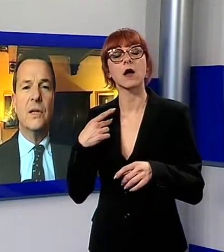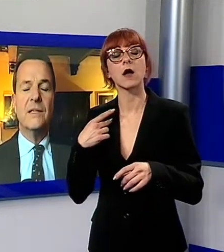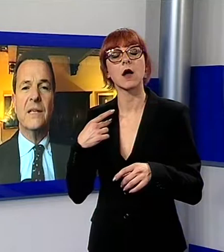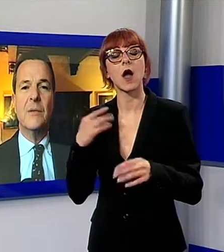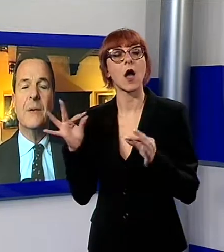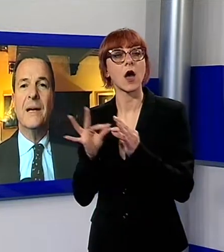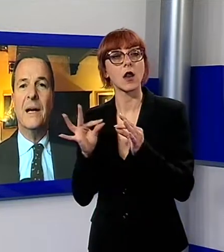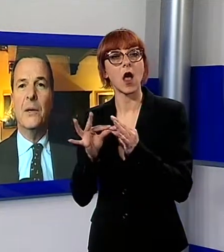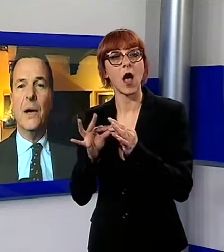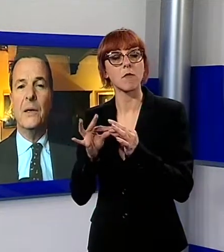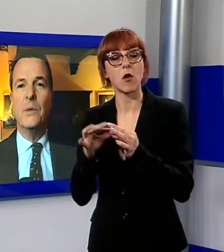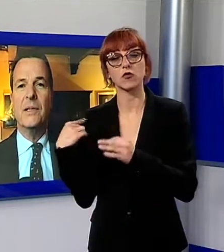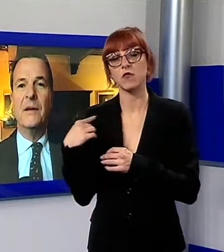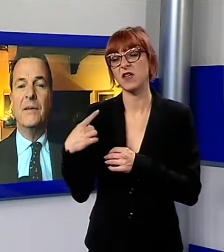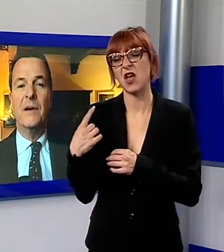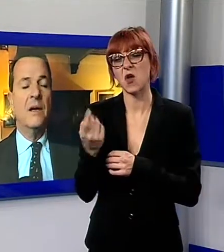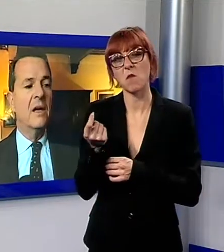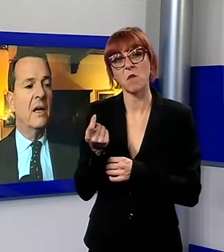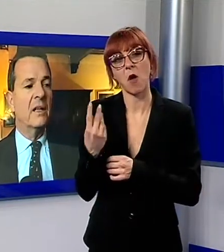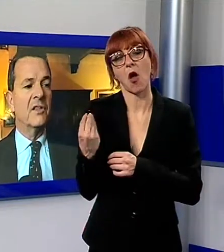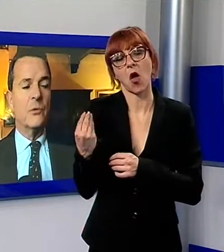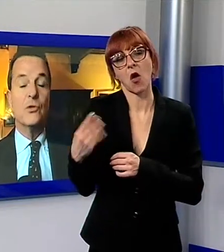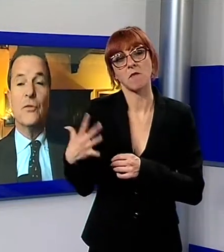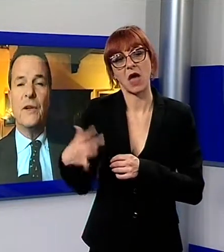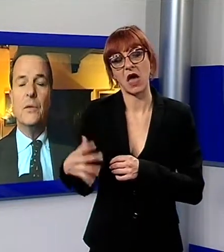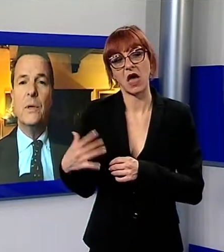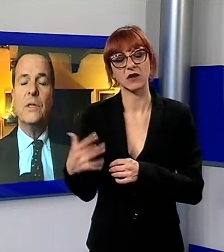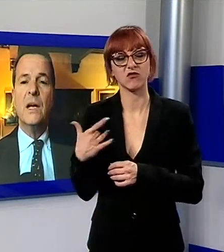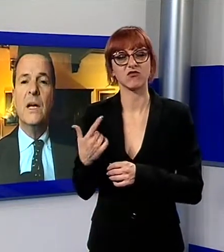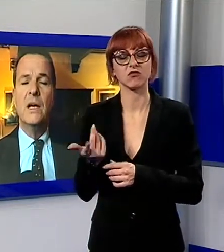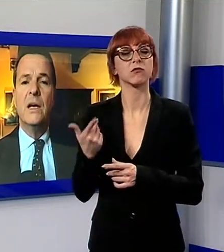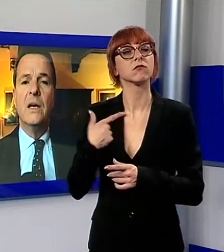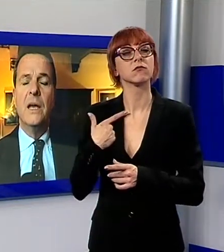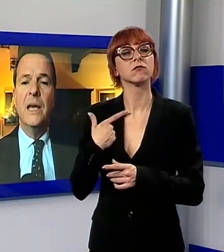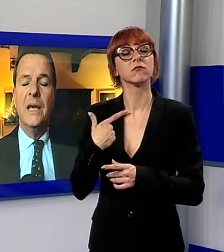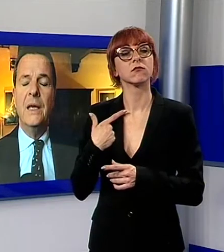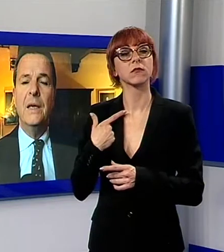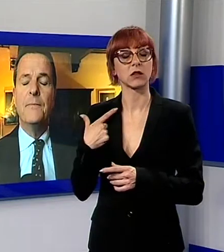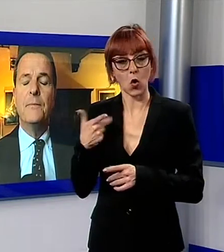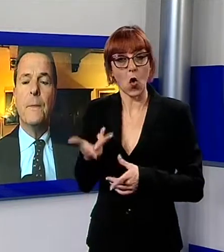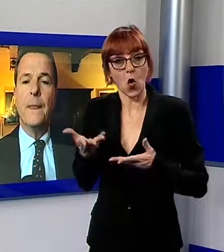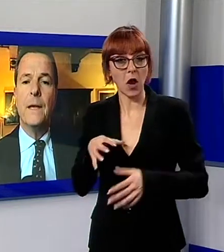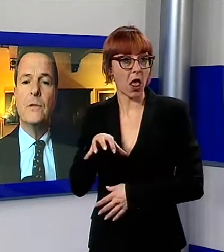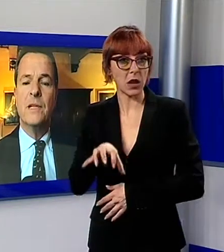'evoluzione del sistema bancario anche questa aveva sofferto questa e